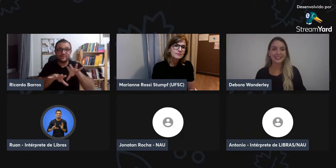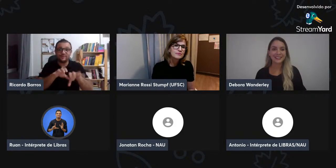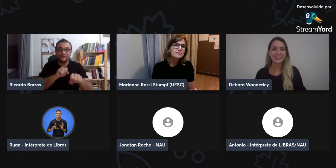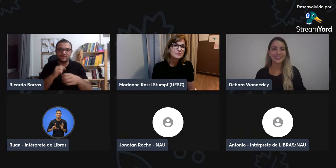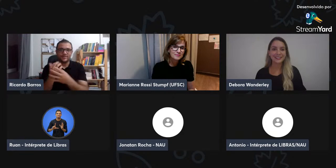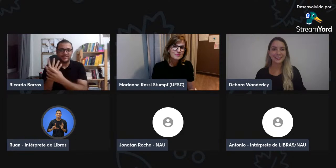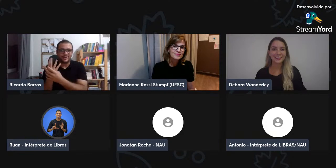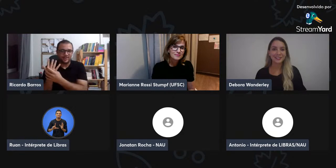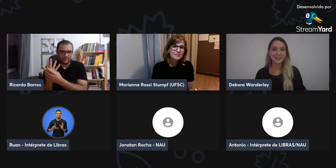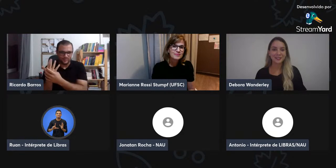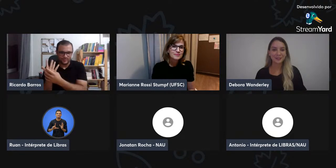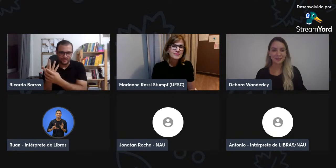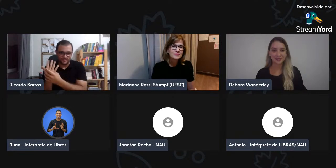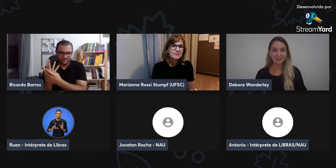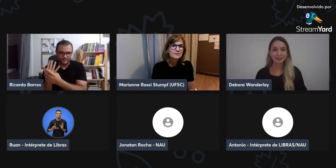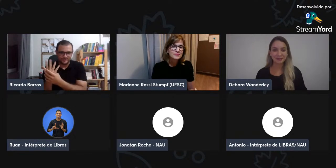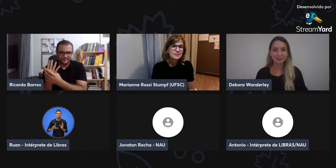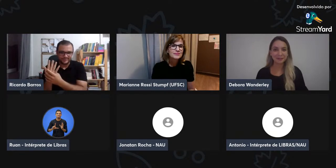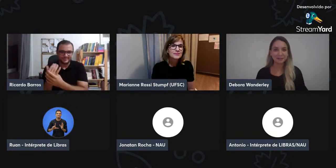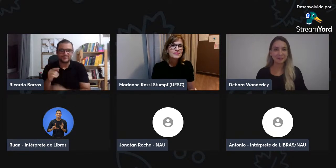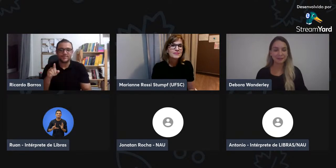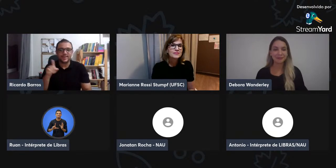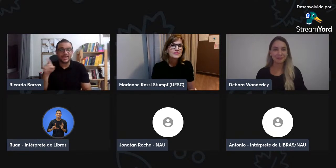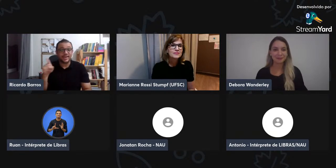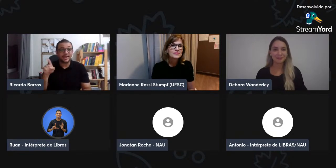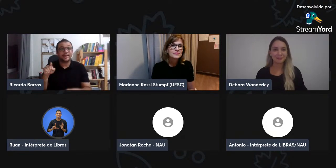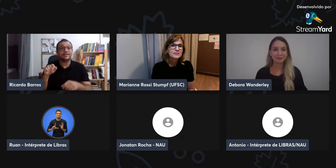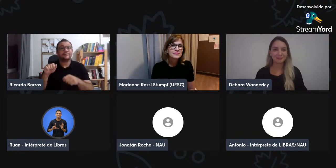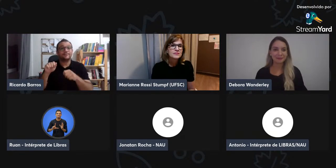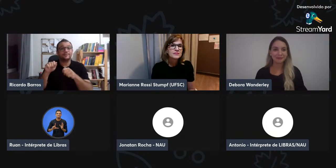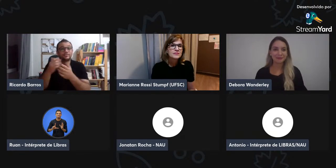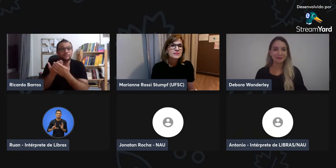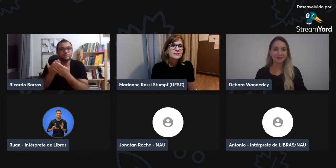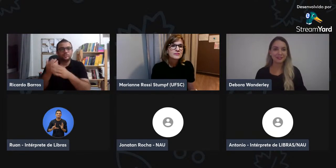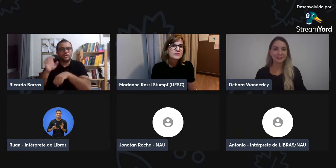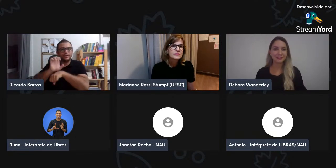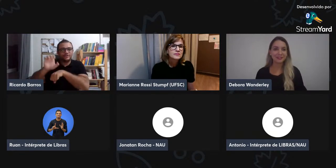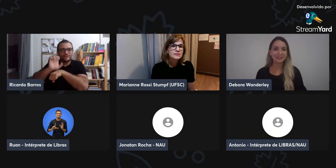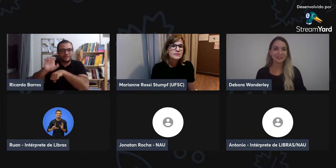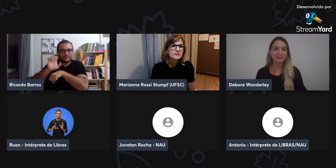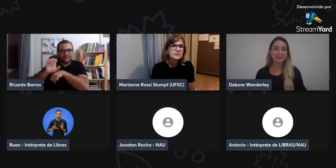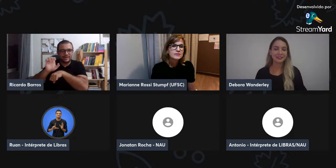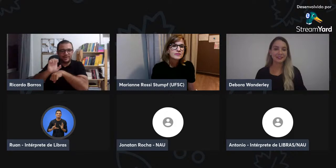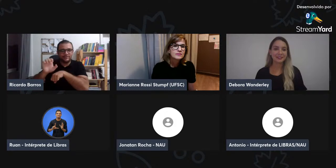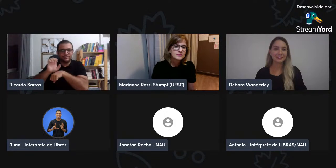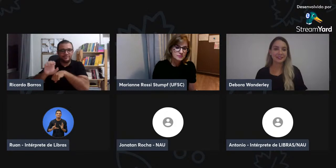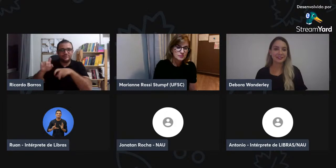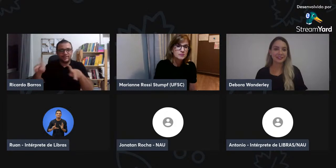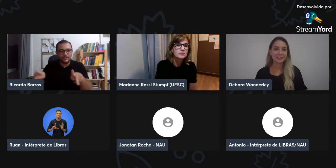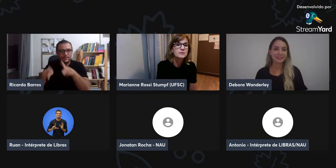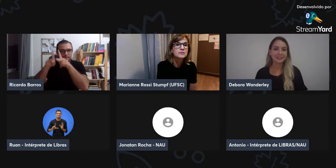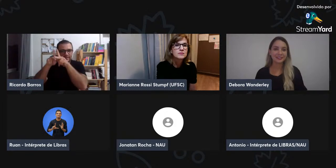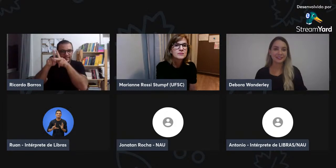Ela é doutora em informática na educação pela Federal do Rio Grande do Sul. Ela